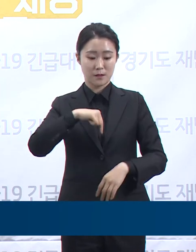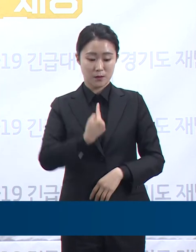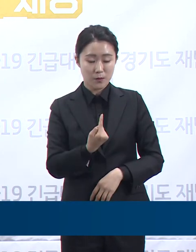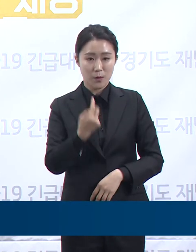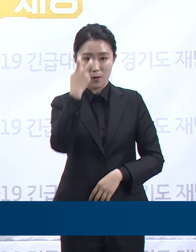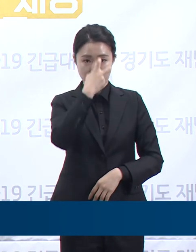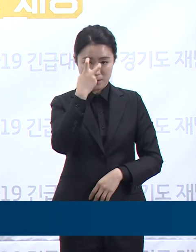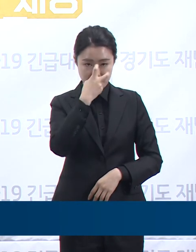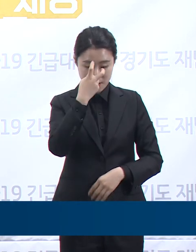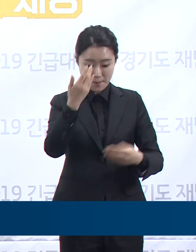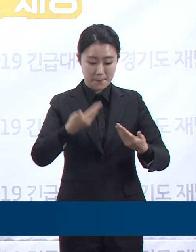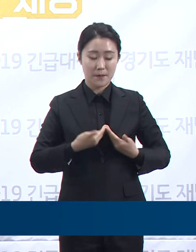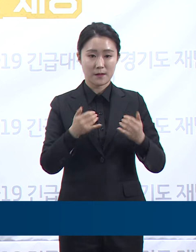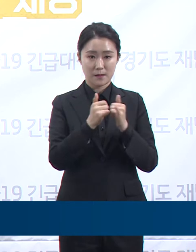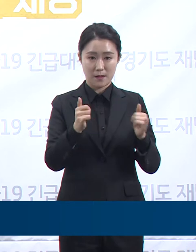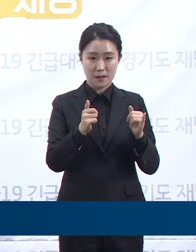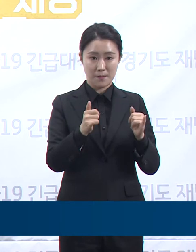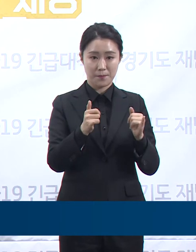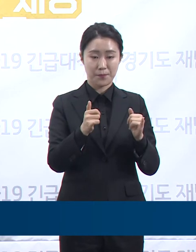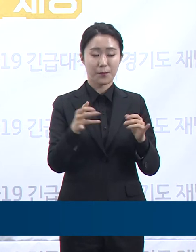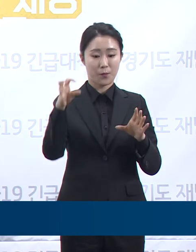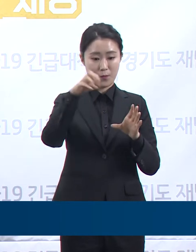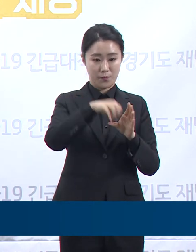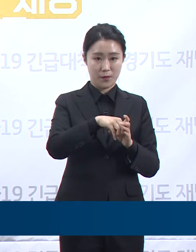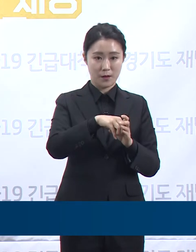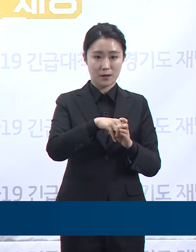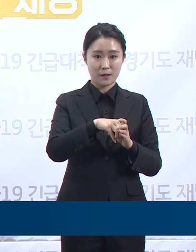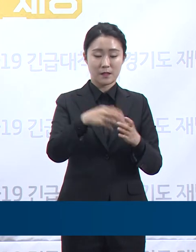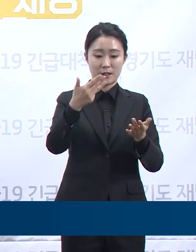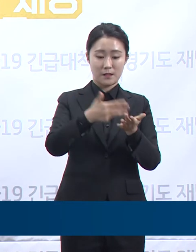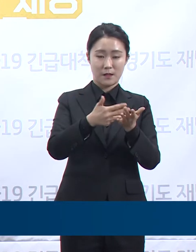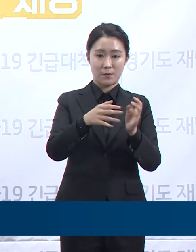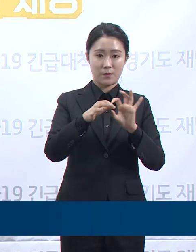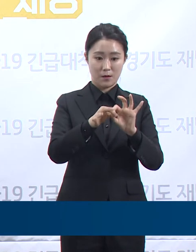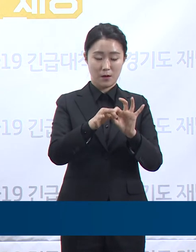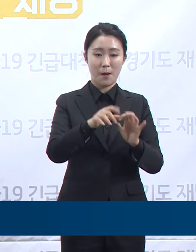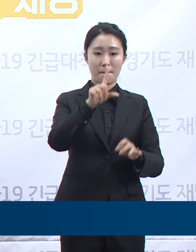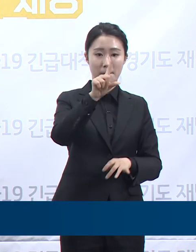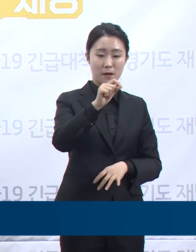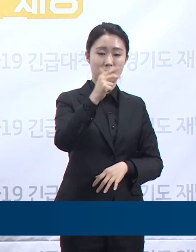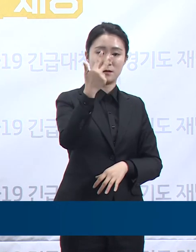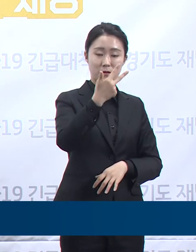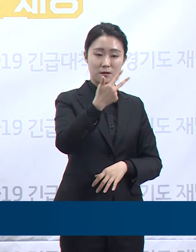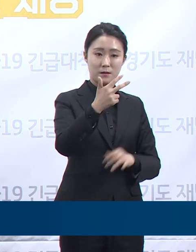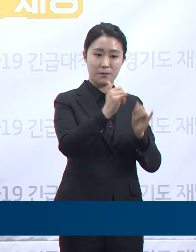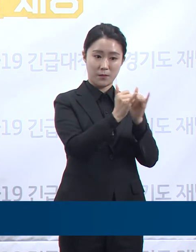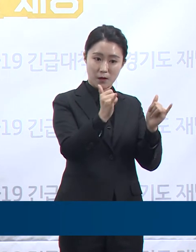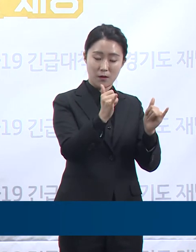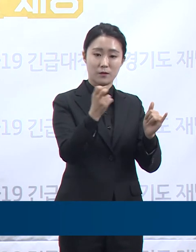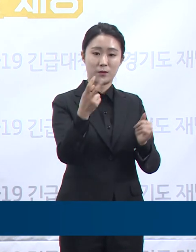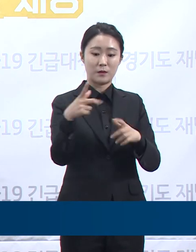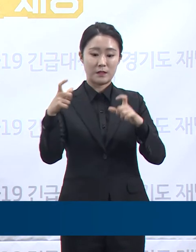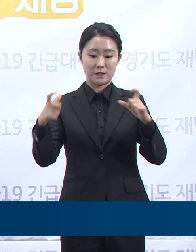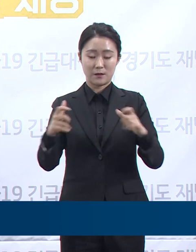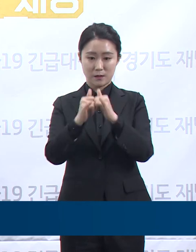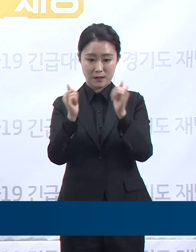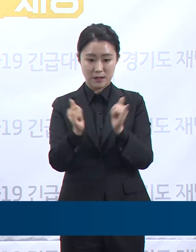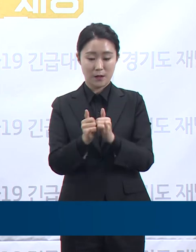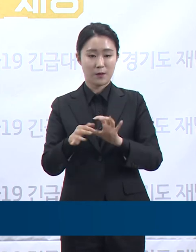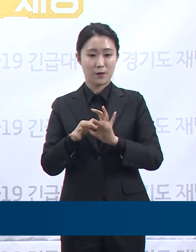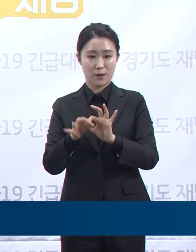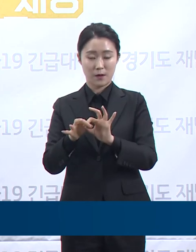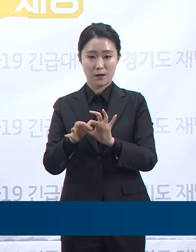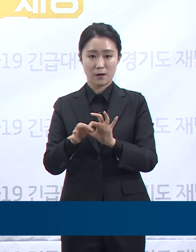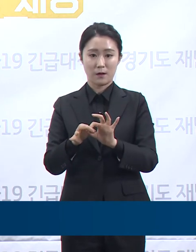포함한 이태원 클럽 관련 17,430명, 지역사회 관련 1,623명 등 총